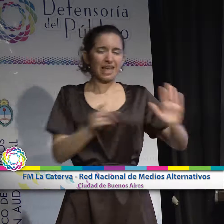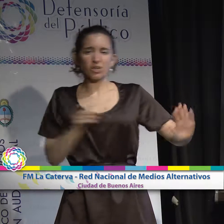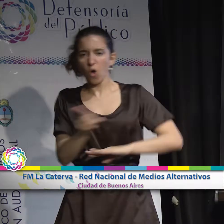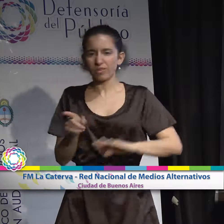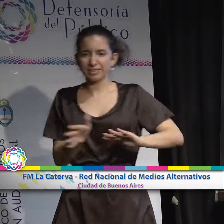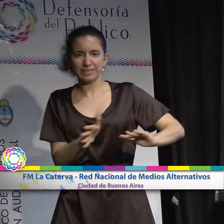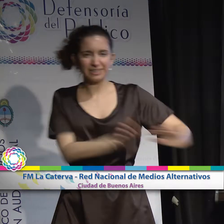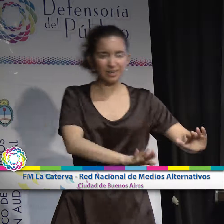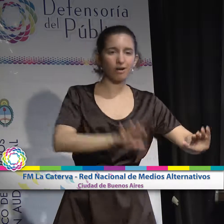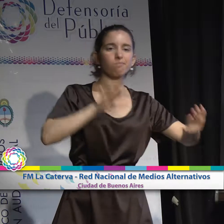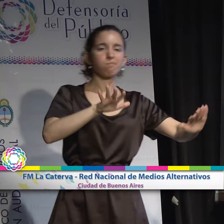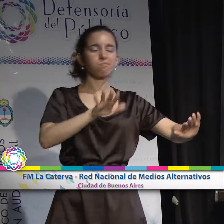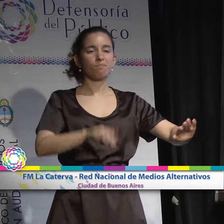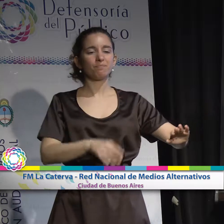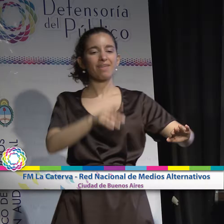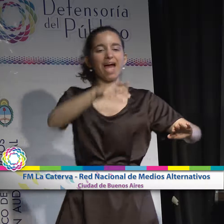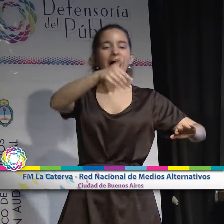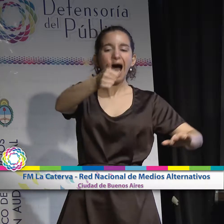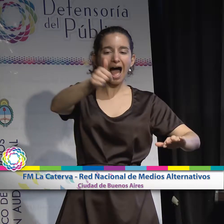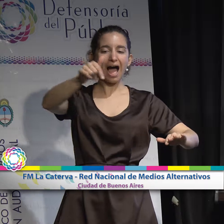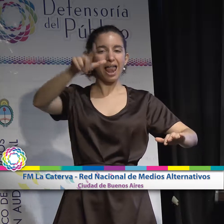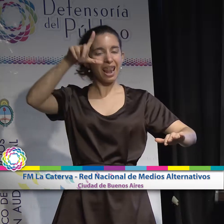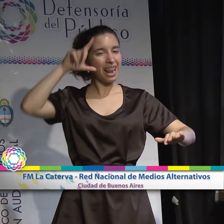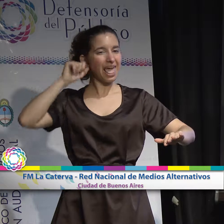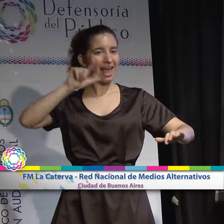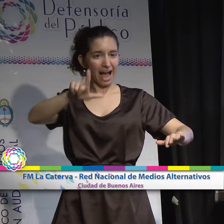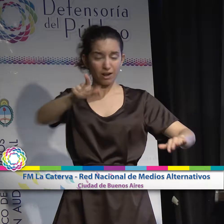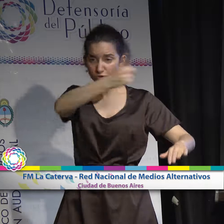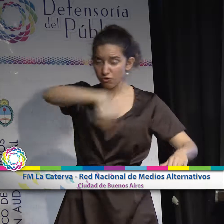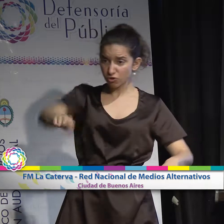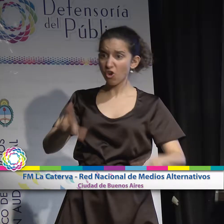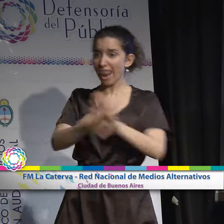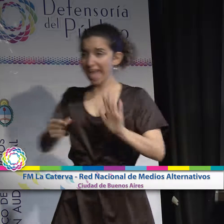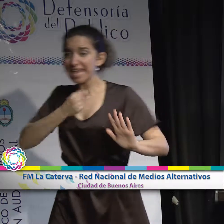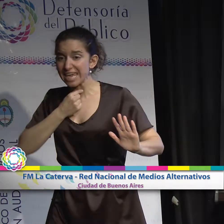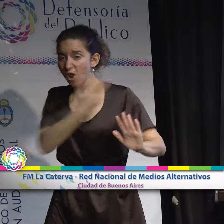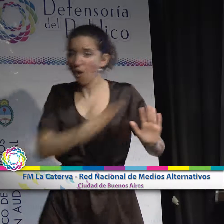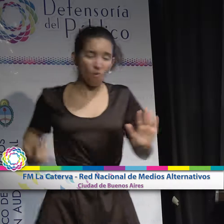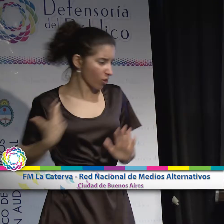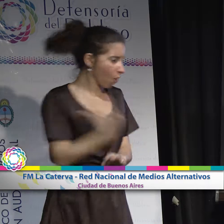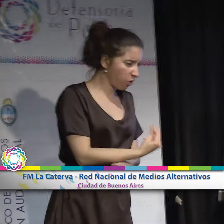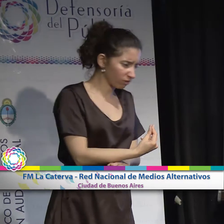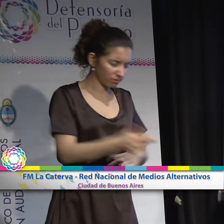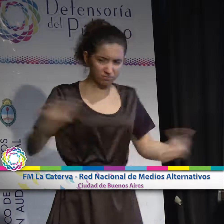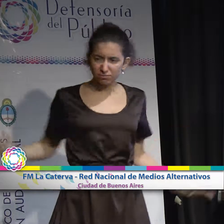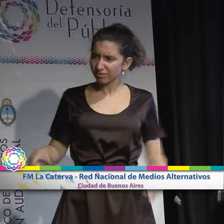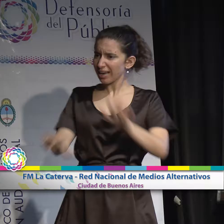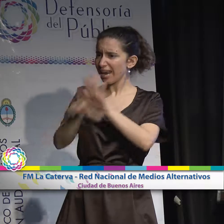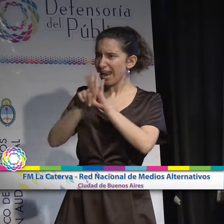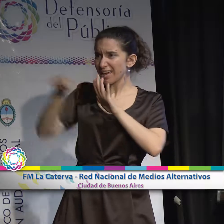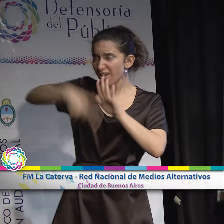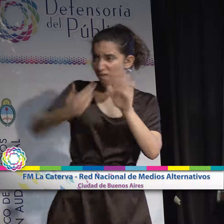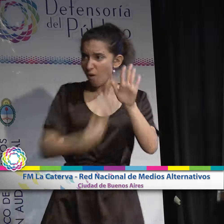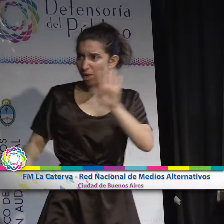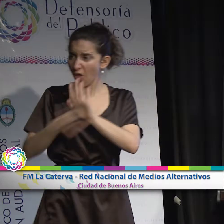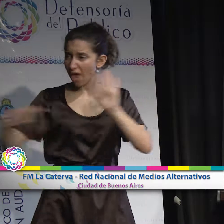como a legalidad, ya que como medios queremos ser legales, pero es el Estado el que sistemáticamente incumple la ley y no garantiza